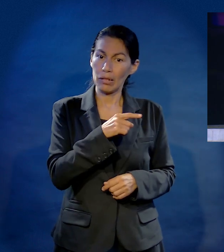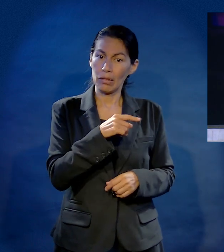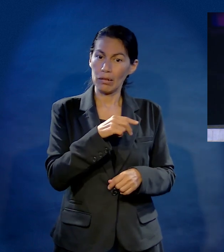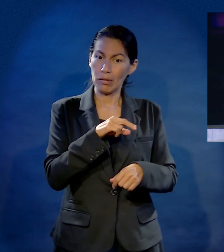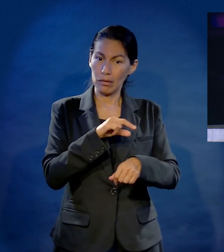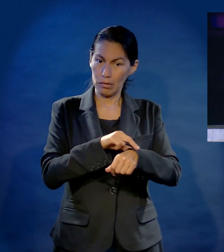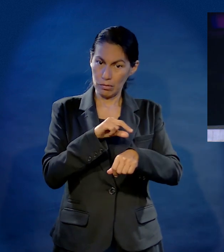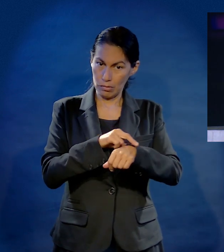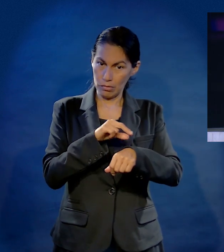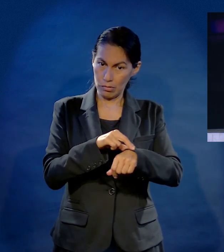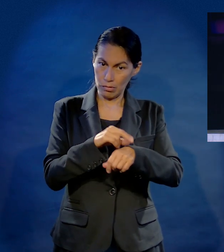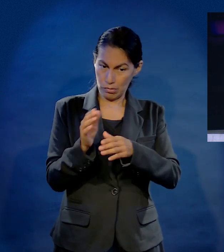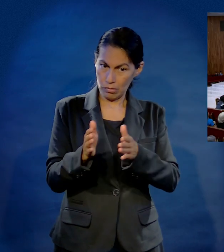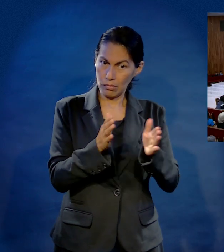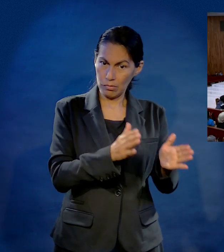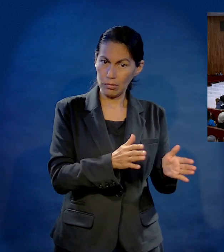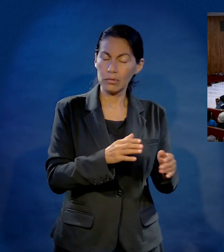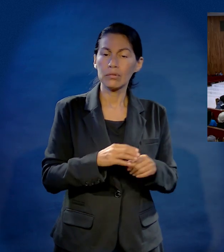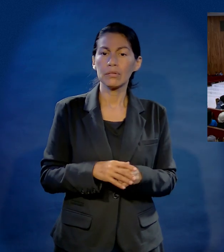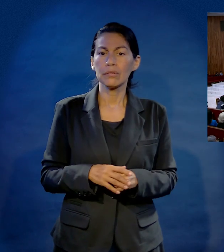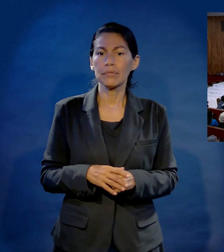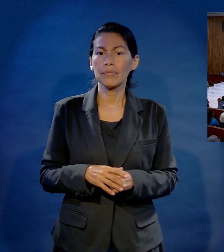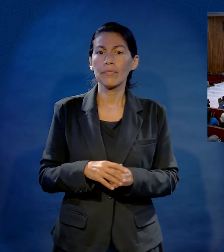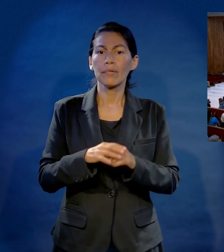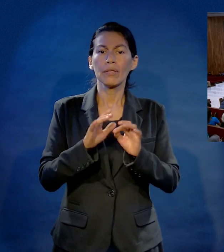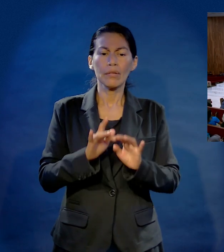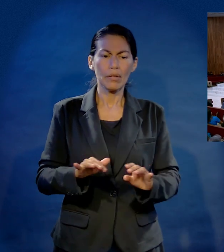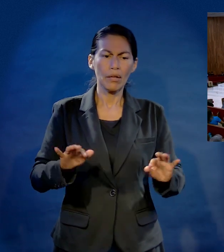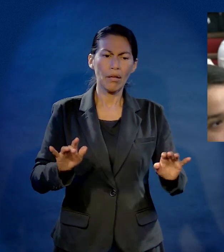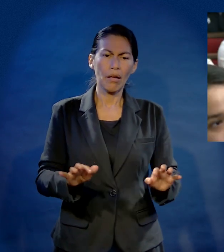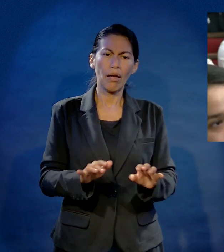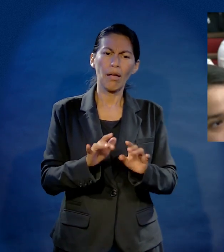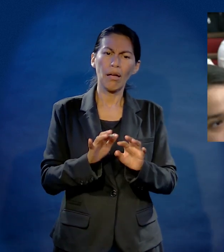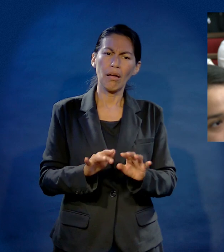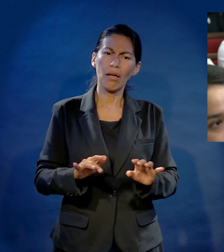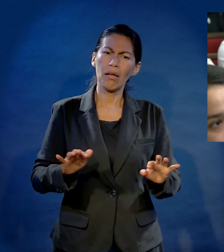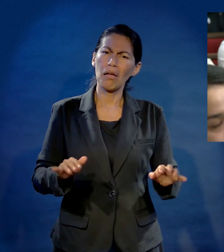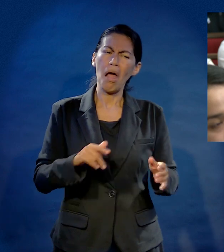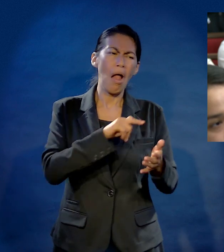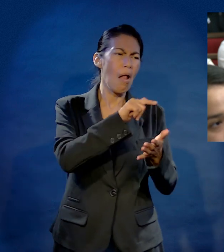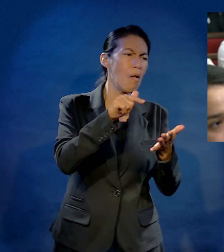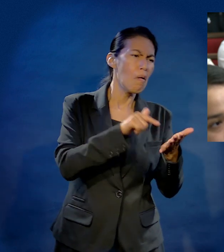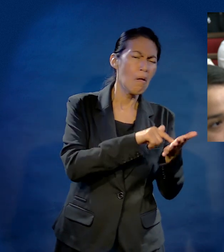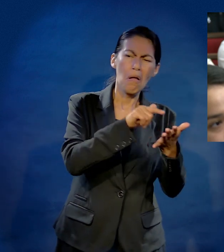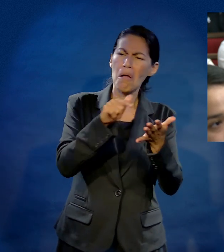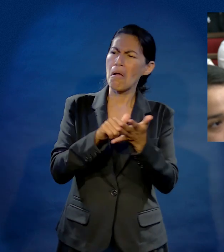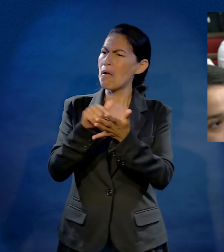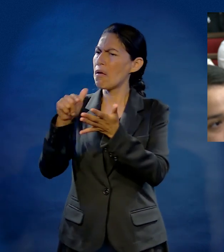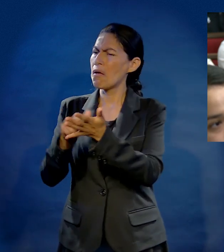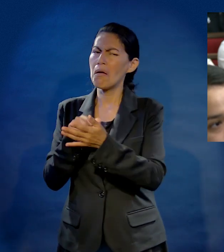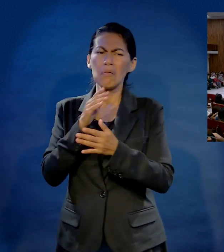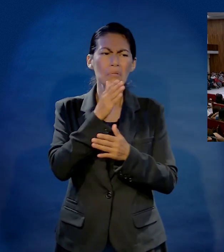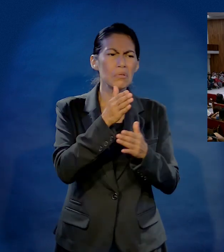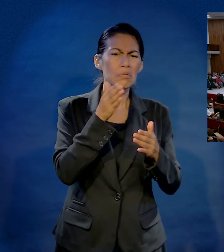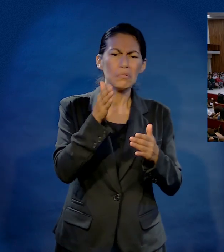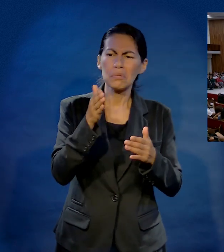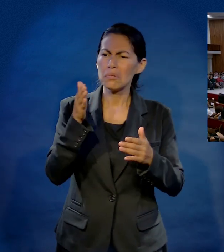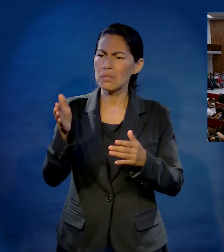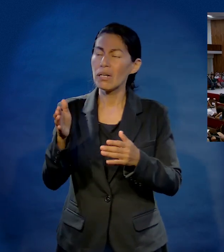Y a pesar de ser médico, no digo a pesar, aparte de ser médico, es un pianista que visita muchos lugares y